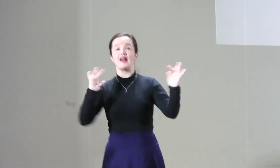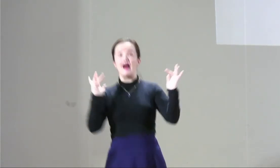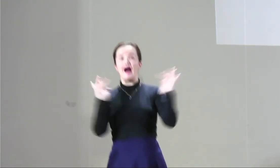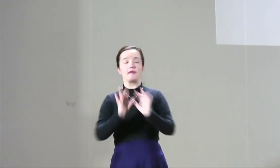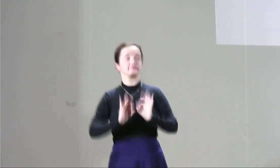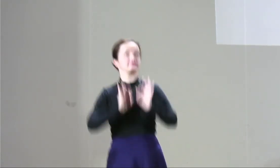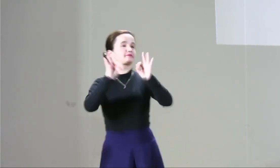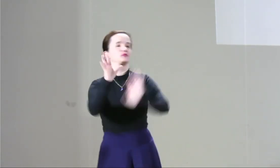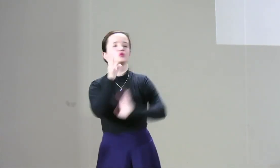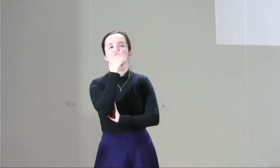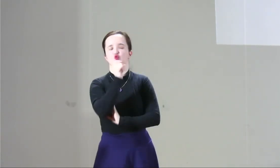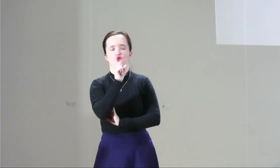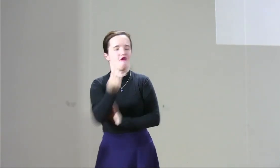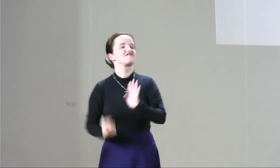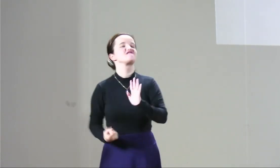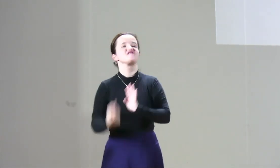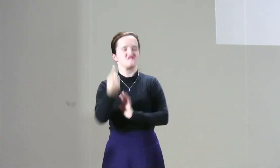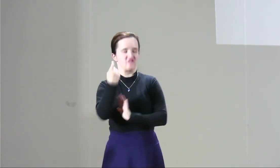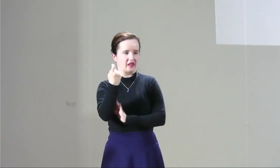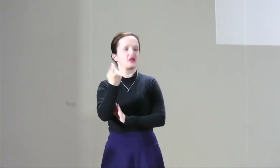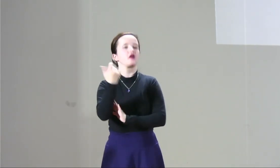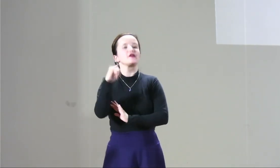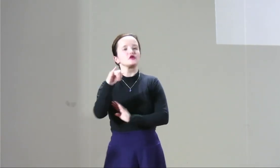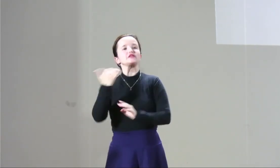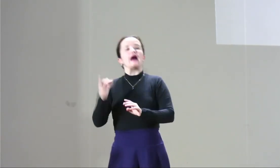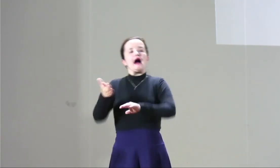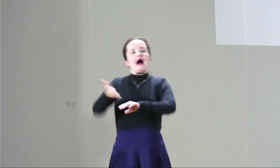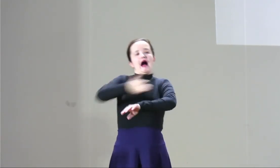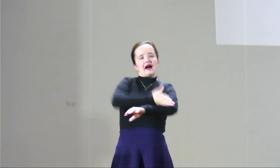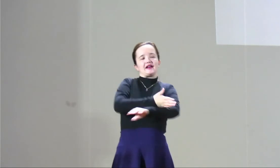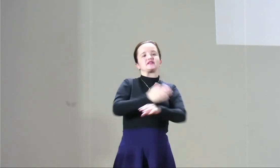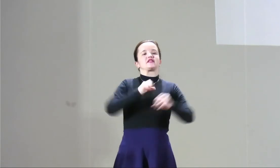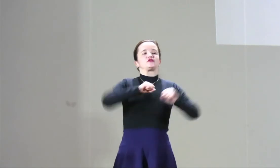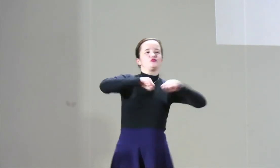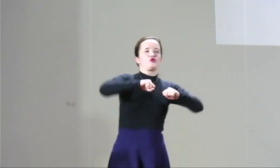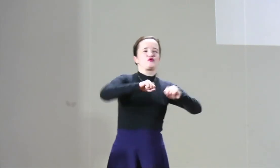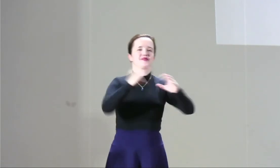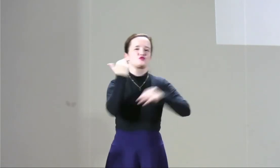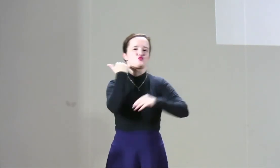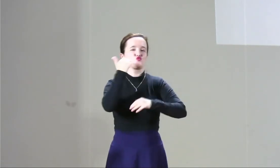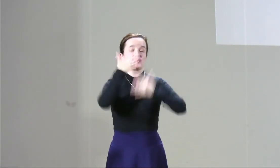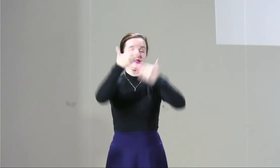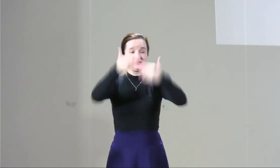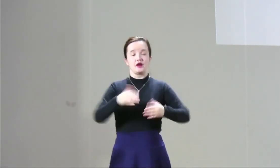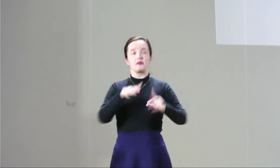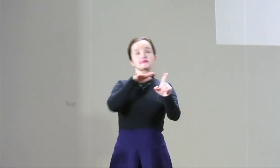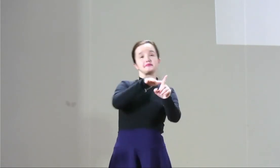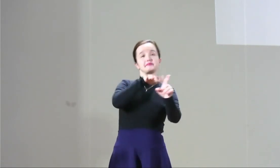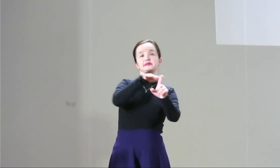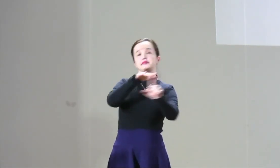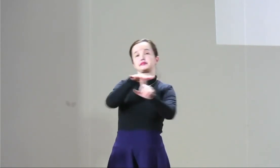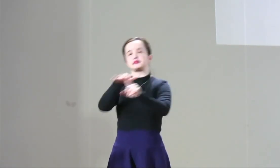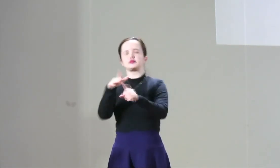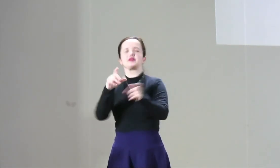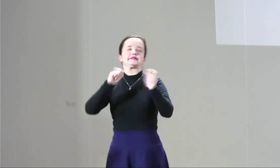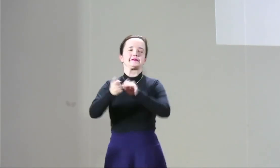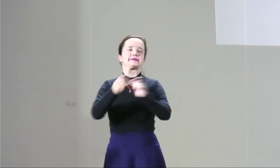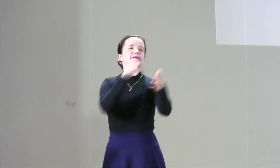nos atiendan en estas situaciones que nos den una atención no tenemos una atención adecuada ya hemos movilizado diferentes